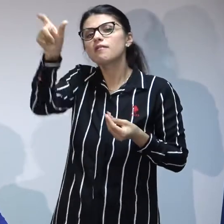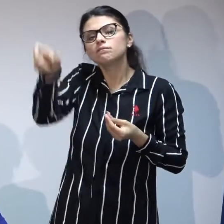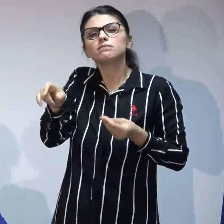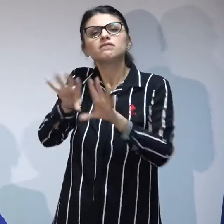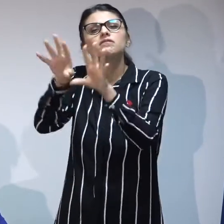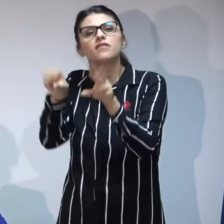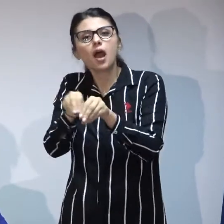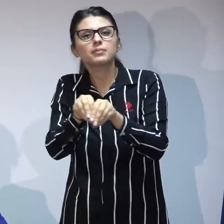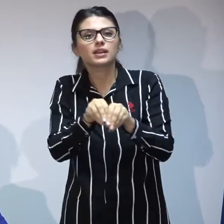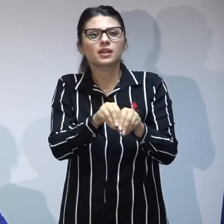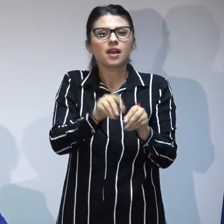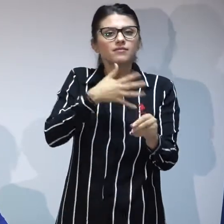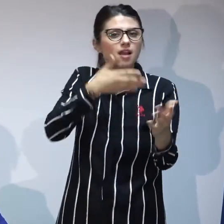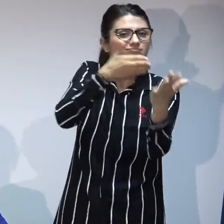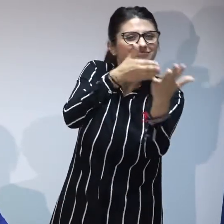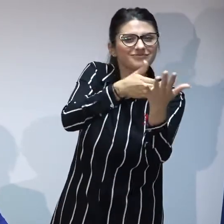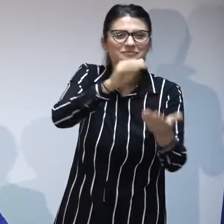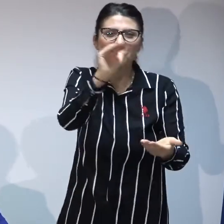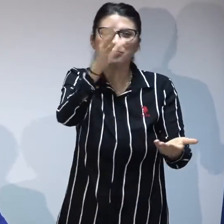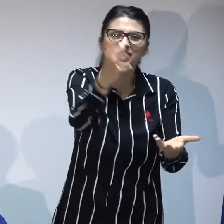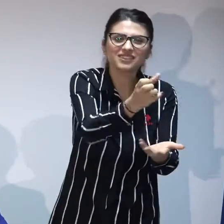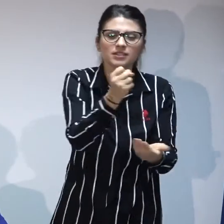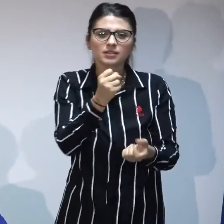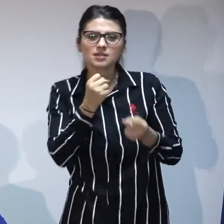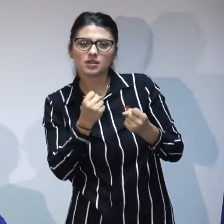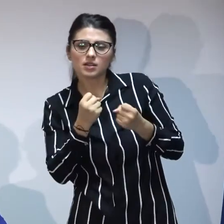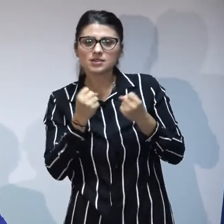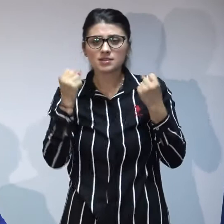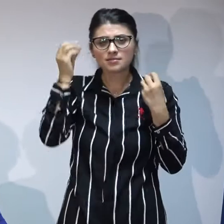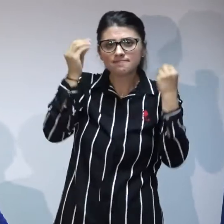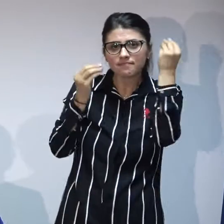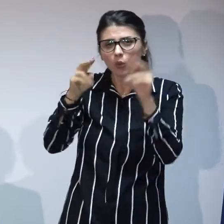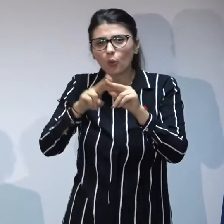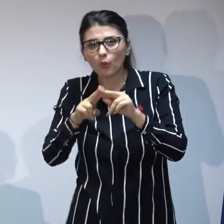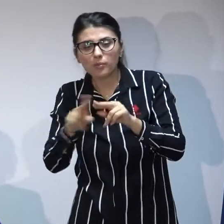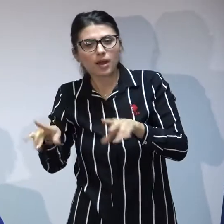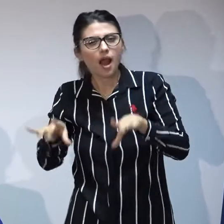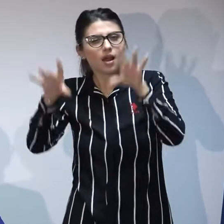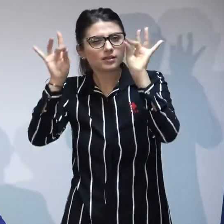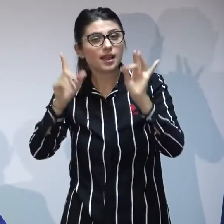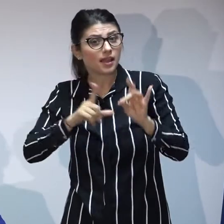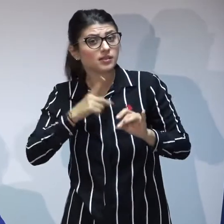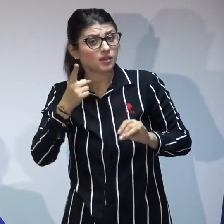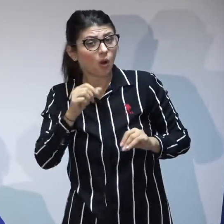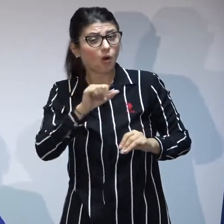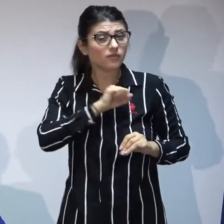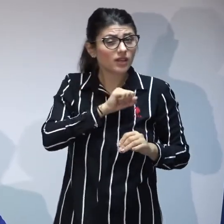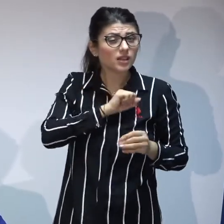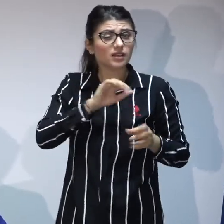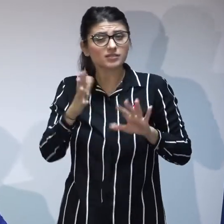întâmpina în cazul în care s-ar hotărâi să adopte deci am constatat că există din păcate această tendință chiar dacă o